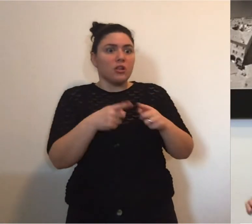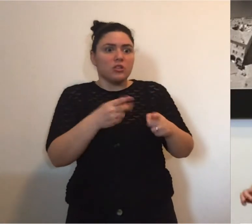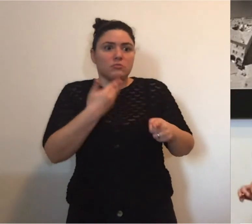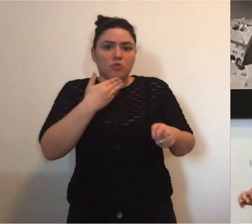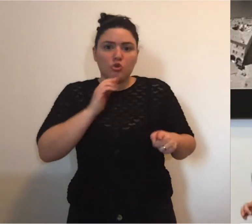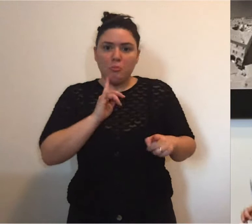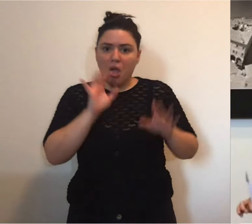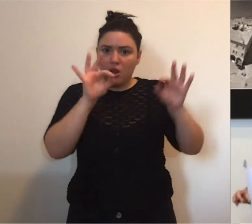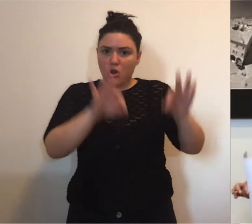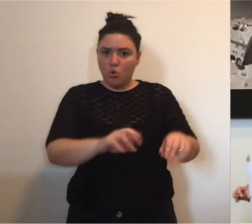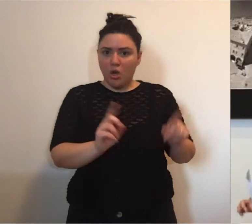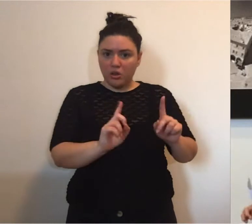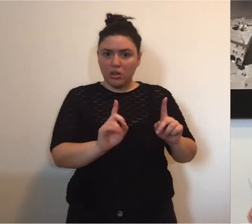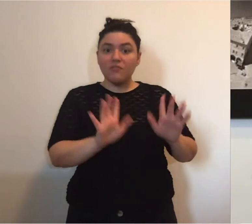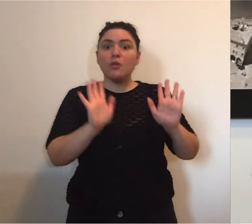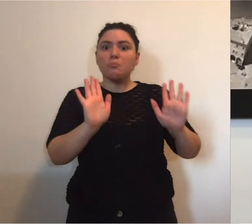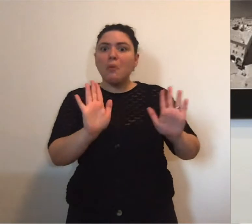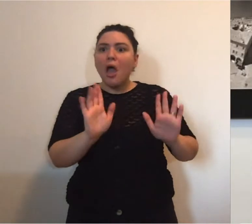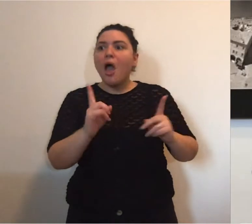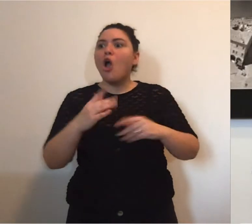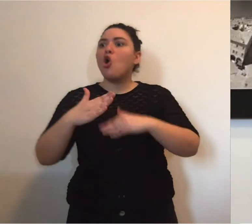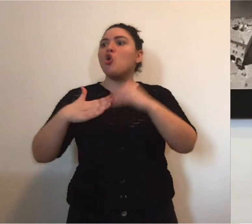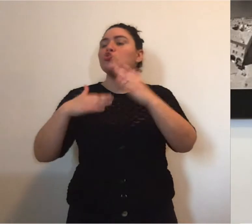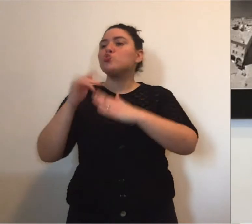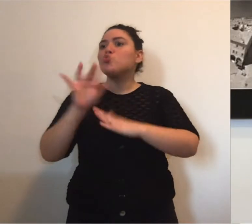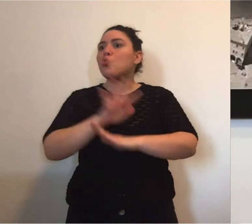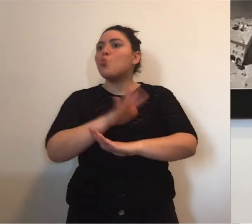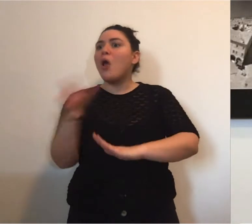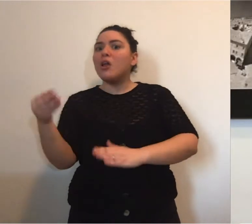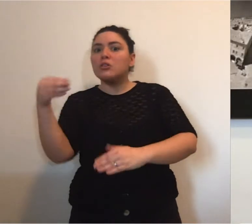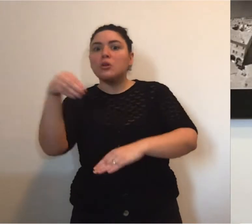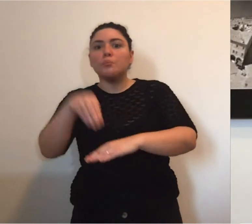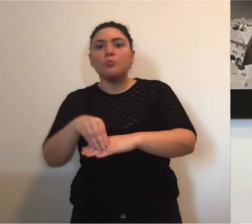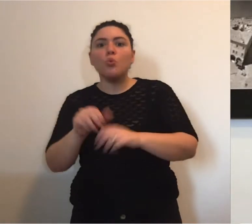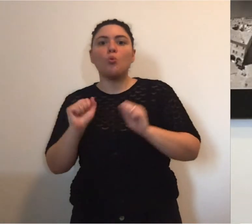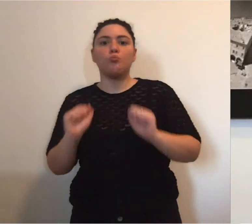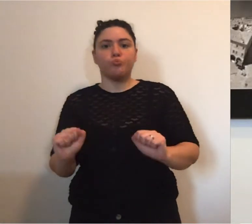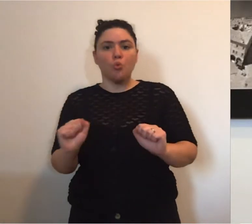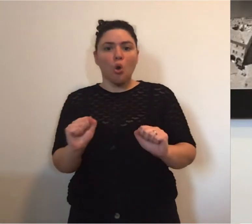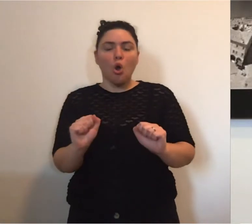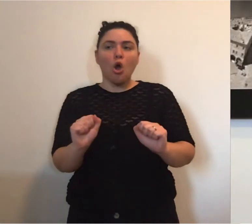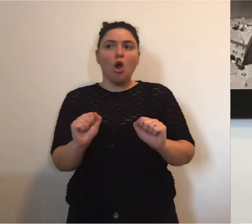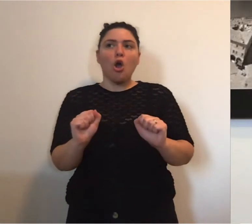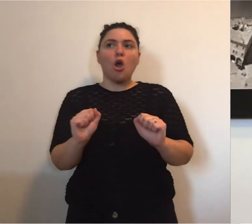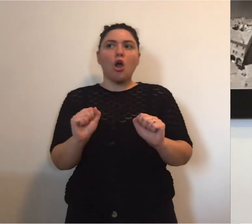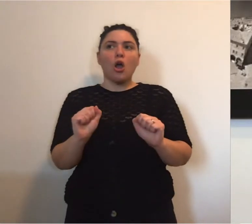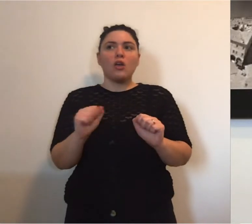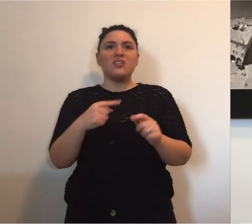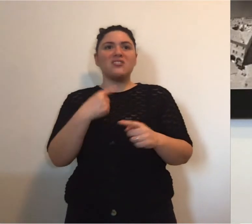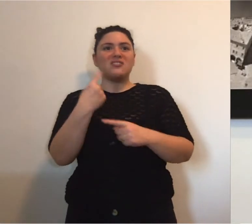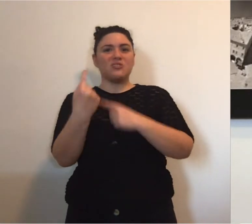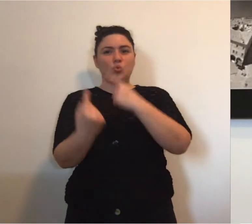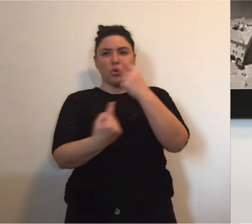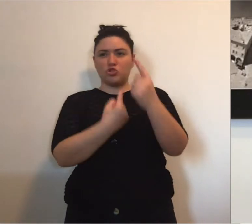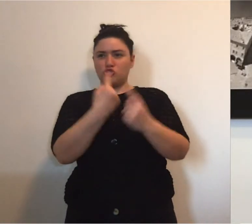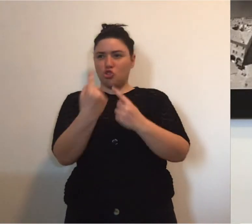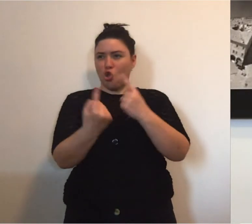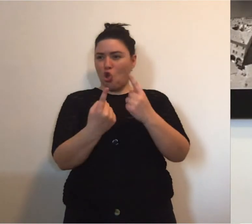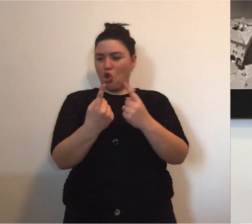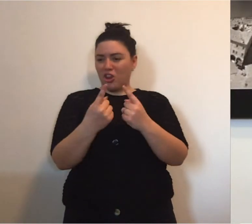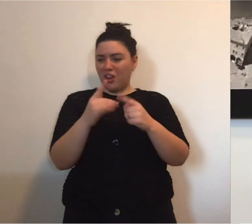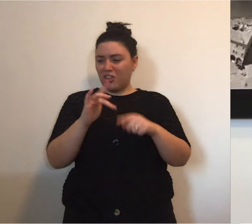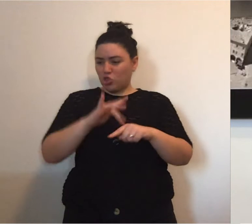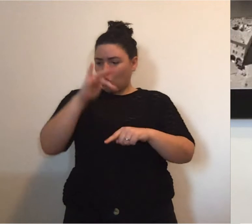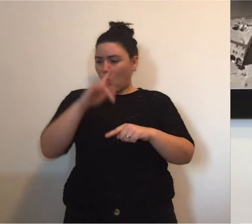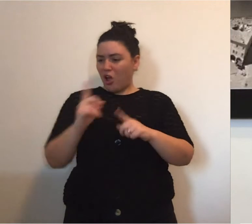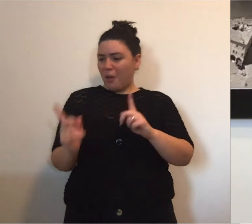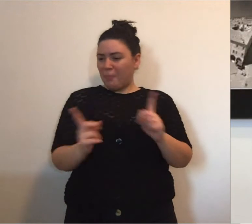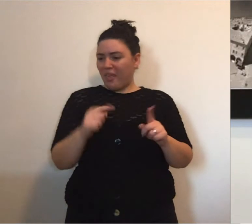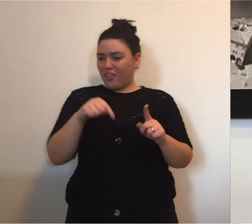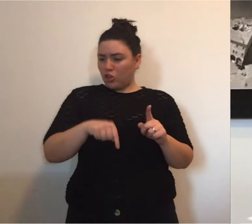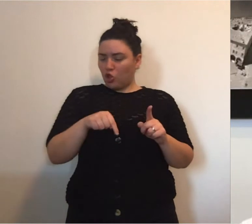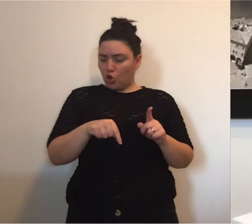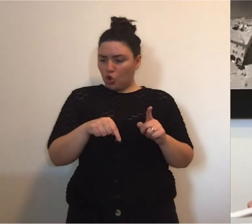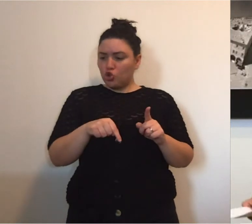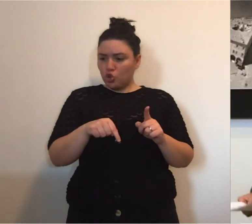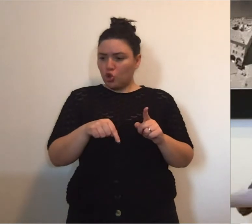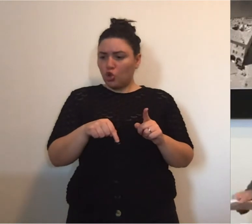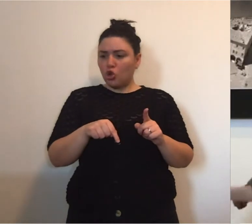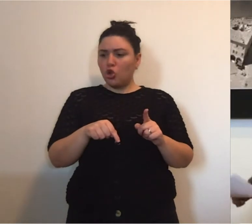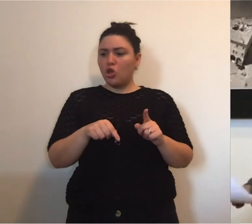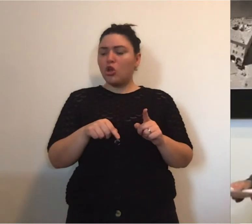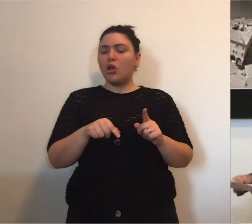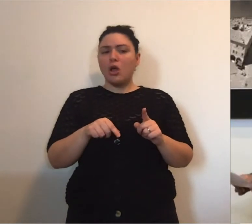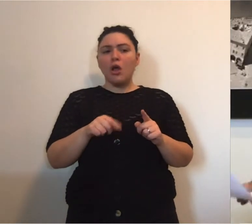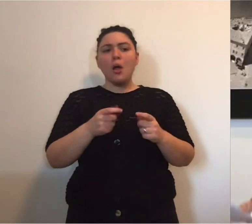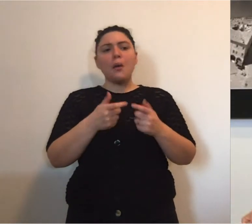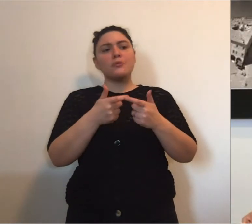leggi, terapia intensiva, la costruzione di questo hub può liberare progressivamente nello